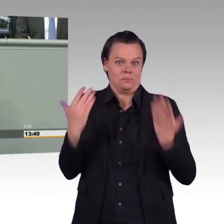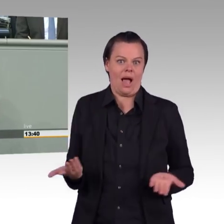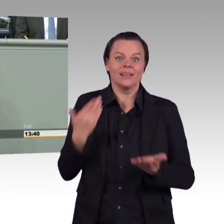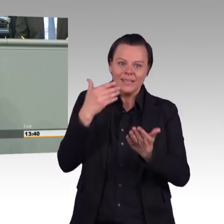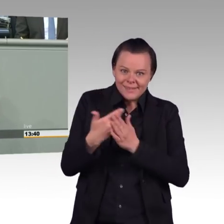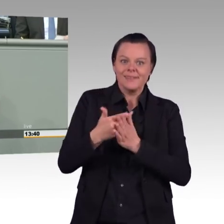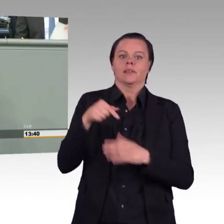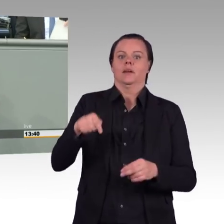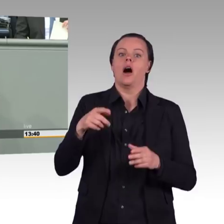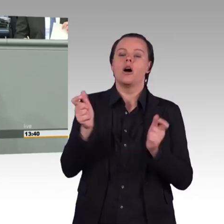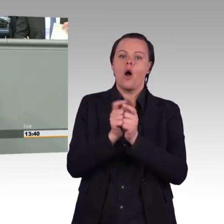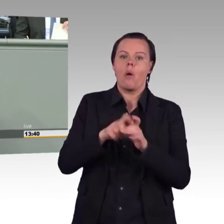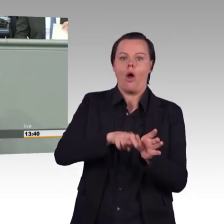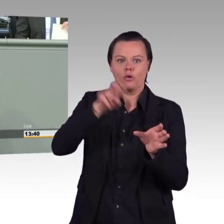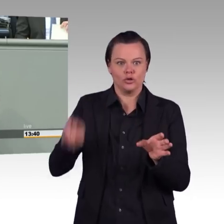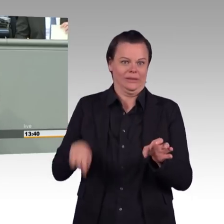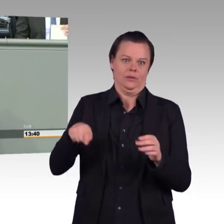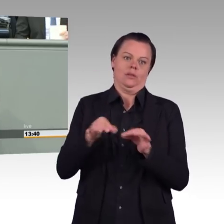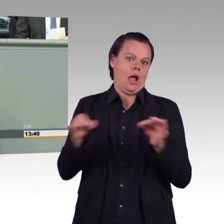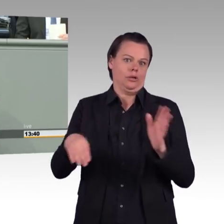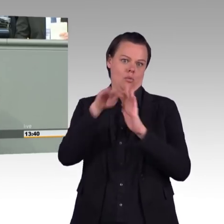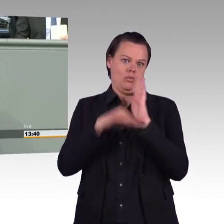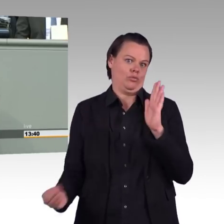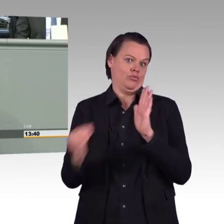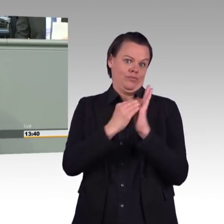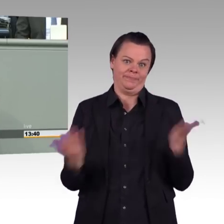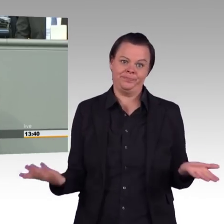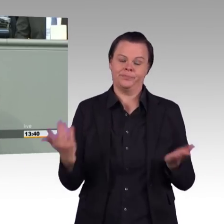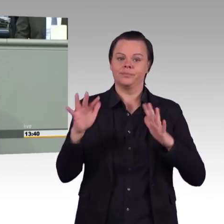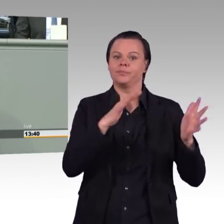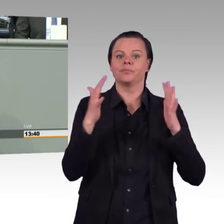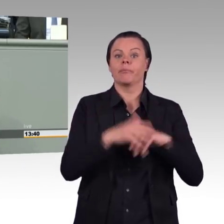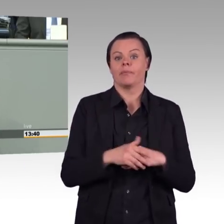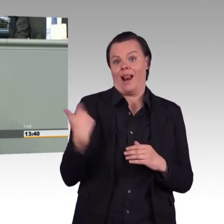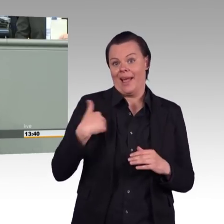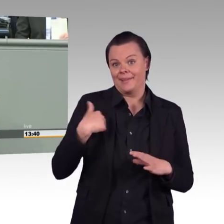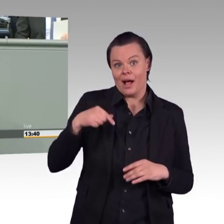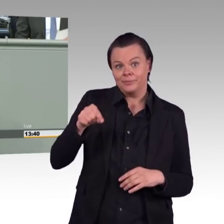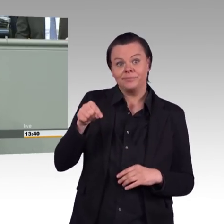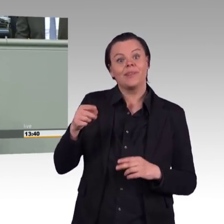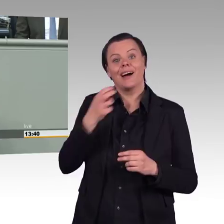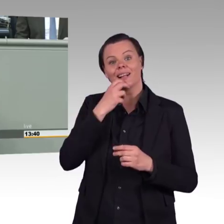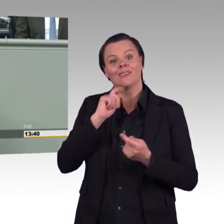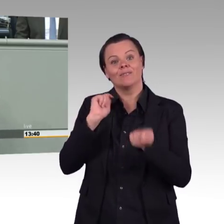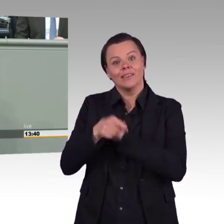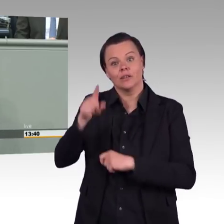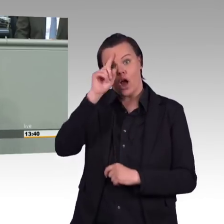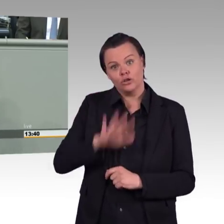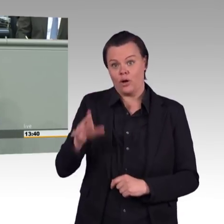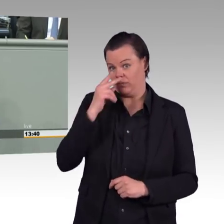Weg. Und auch in Deutschland hat Konstanz als erste Stadt den Klimanotstand ausgerufen. Das sollten wir doch auch mal